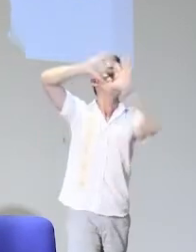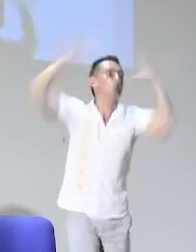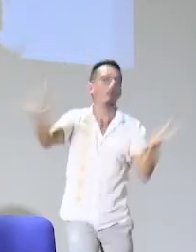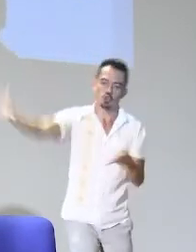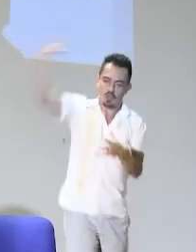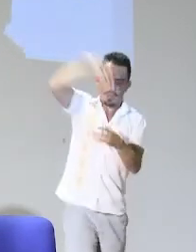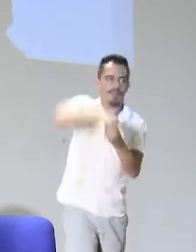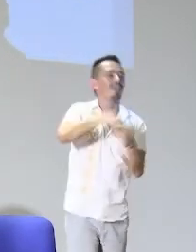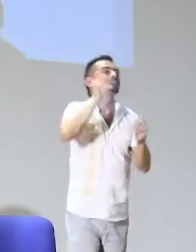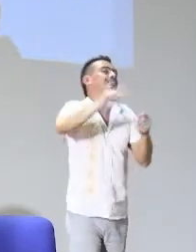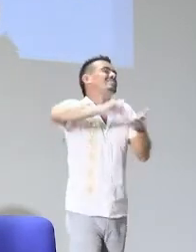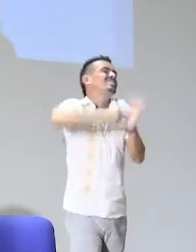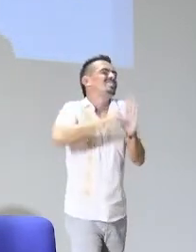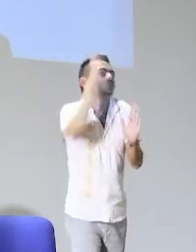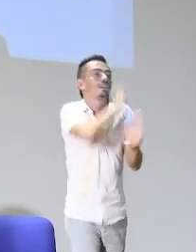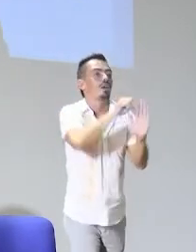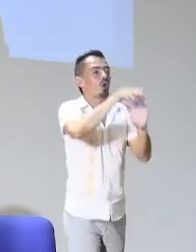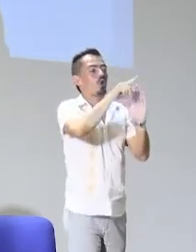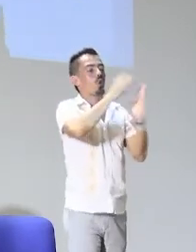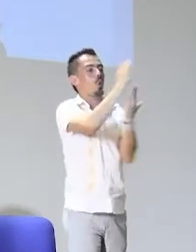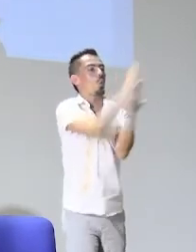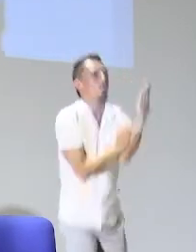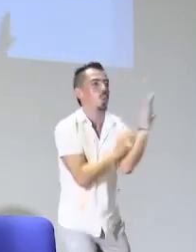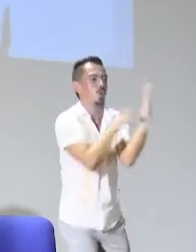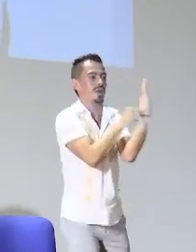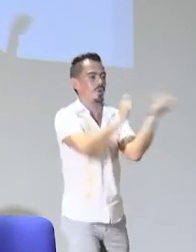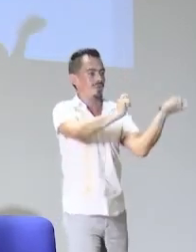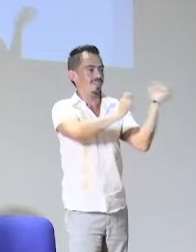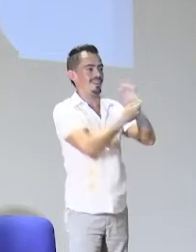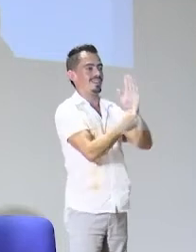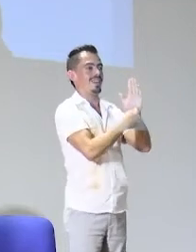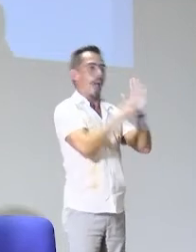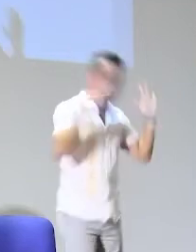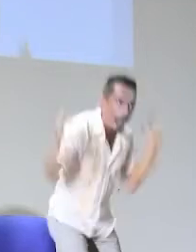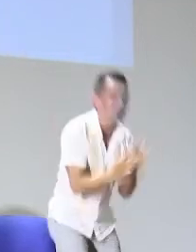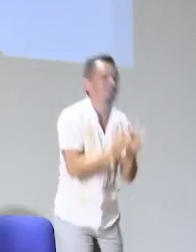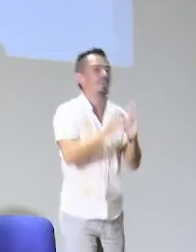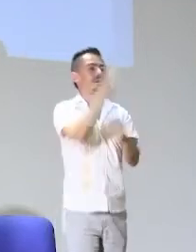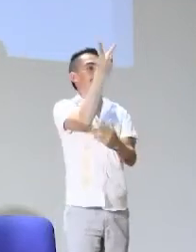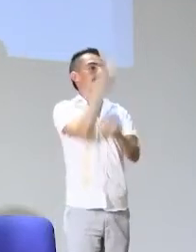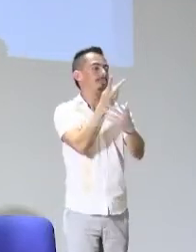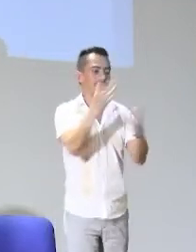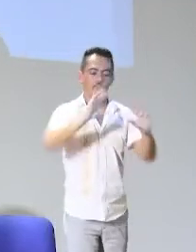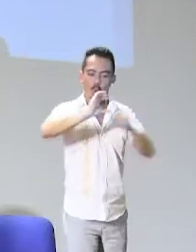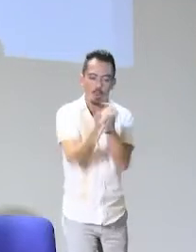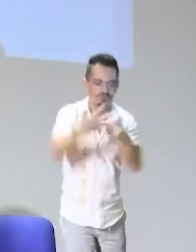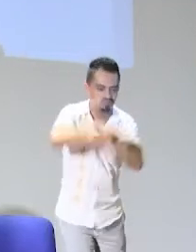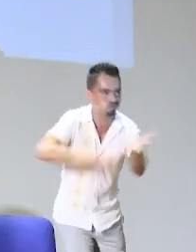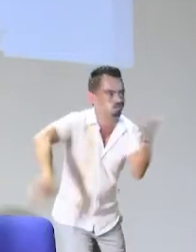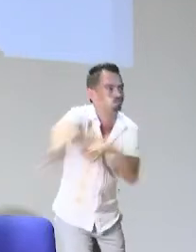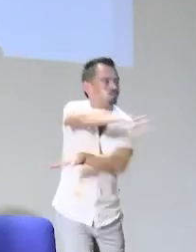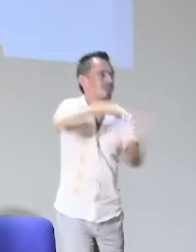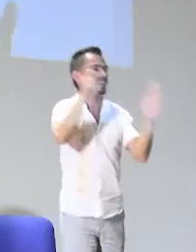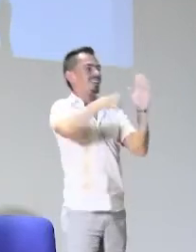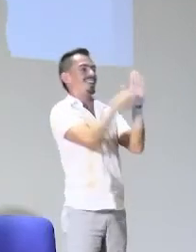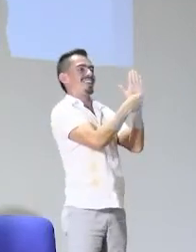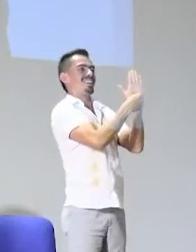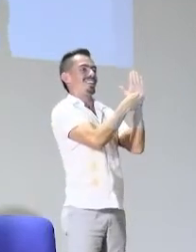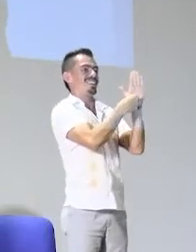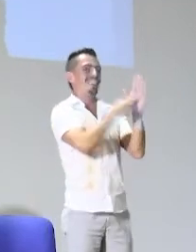pensando en ello. Estamos pensando más bien, ¿sí? En tener un equipo, un currículum adaptado, ¿sí? Un currículum